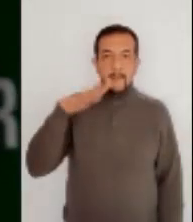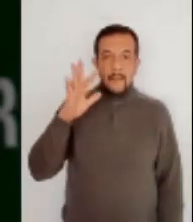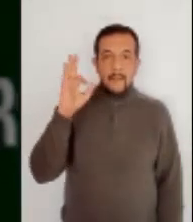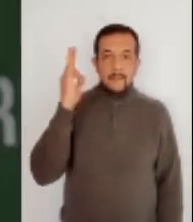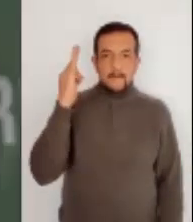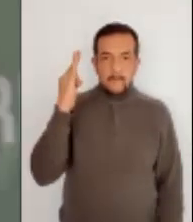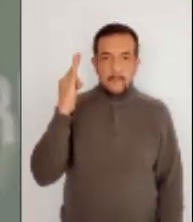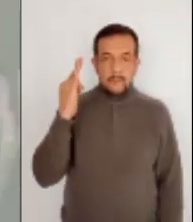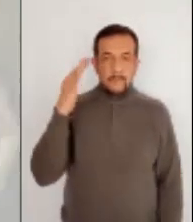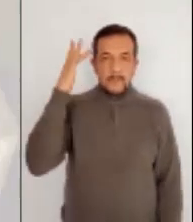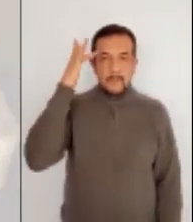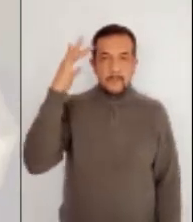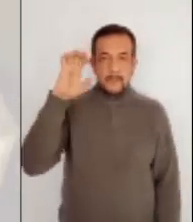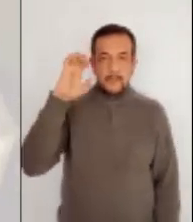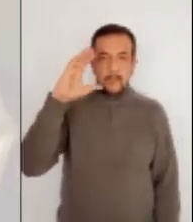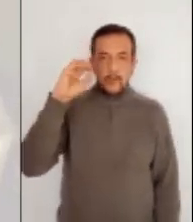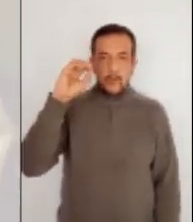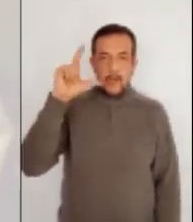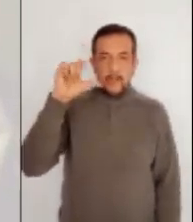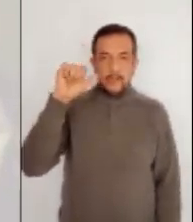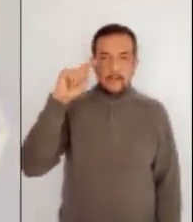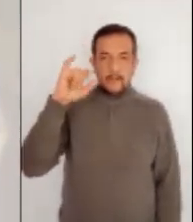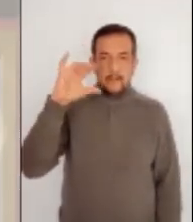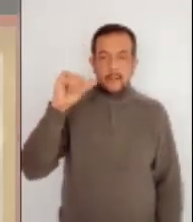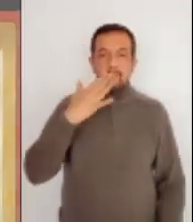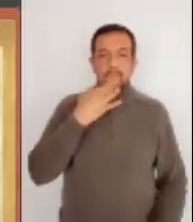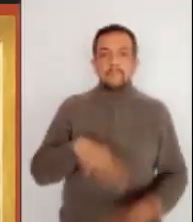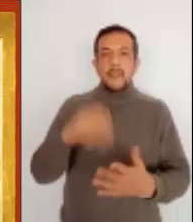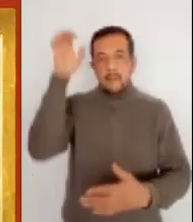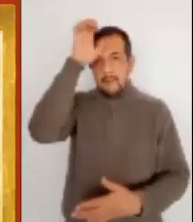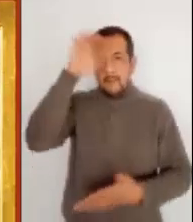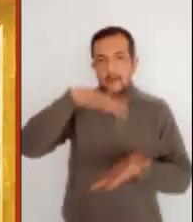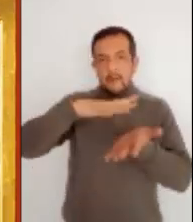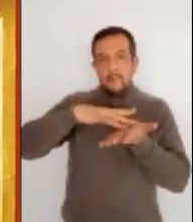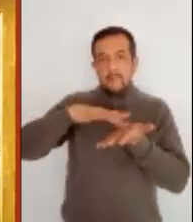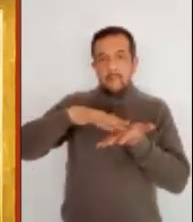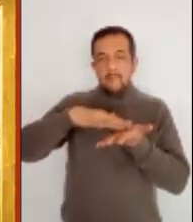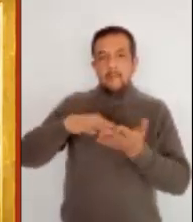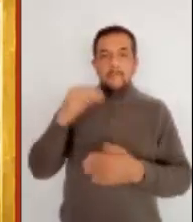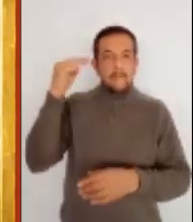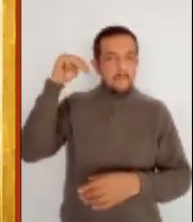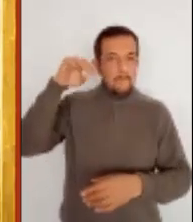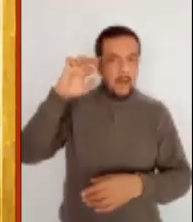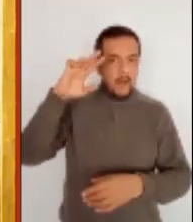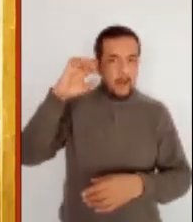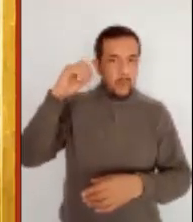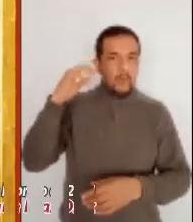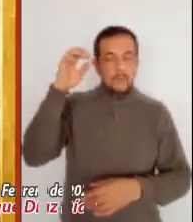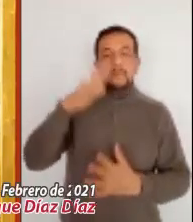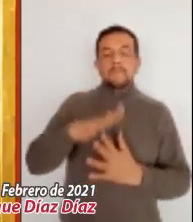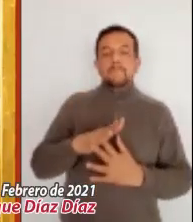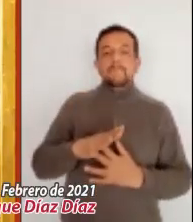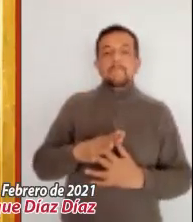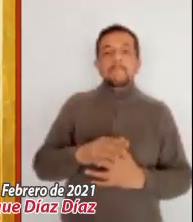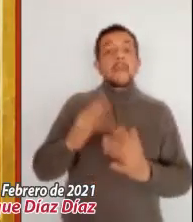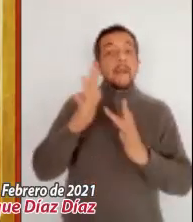febrero, Santa Escolástica. Evangelio de San Marcos 14.23 En